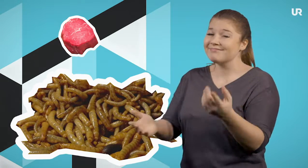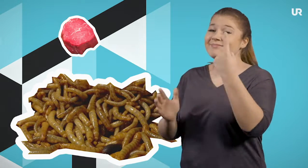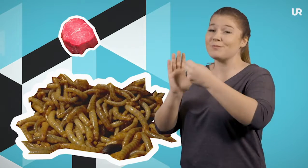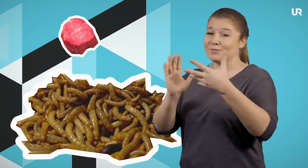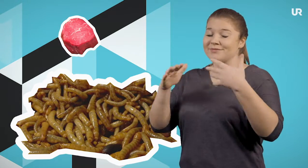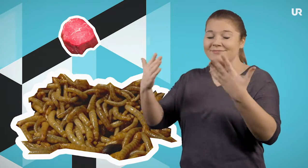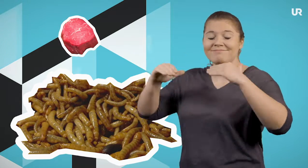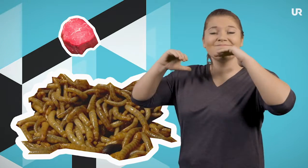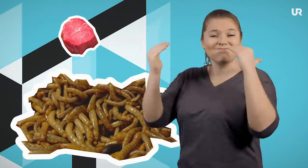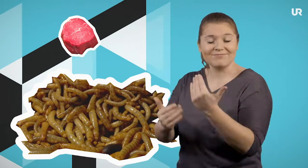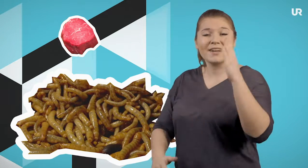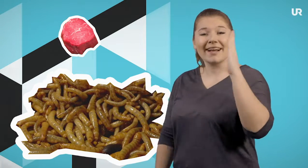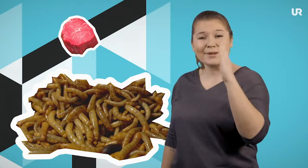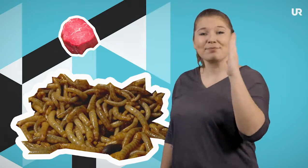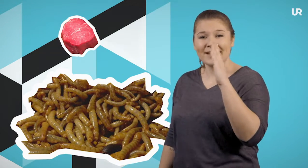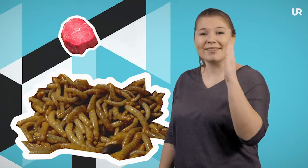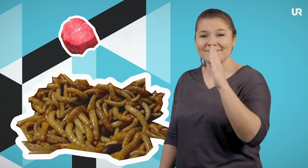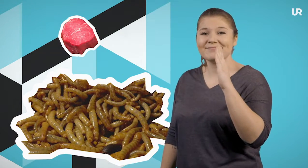insekter är för att värna om klimatet.